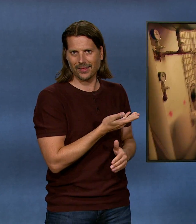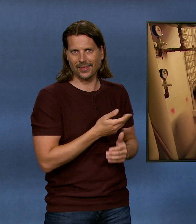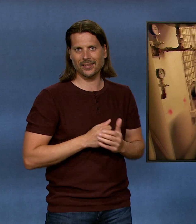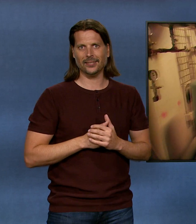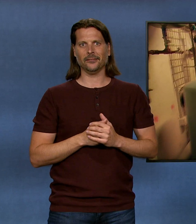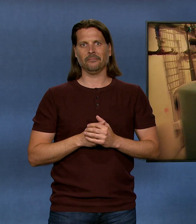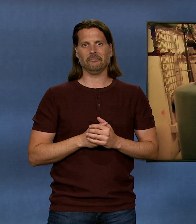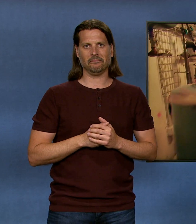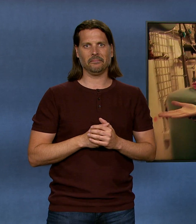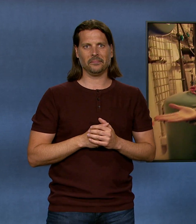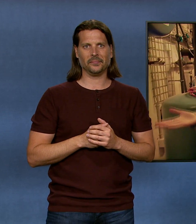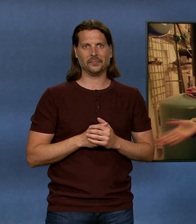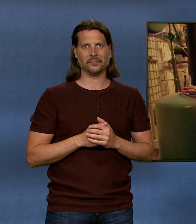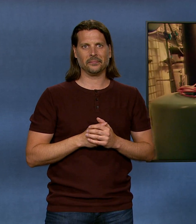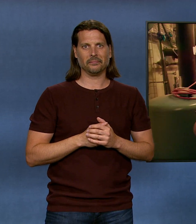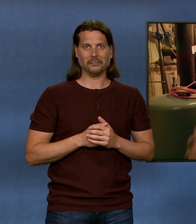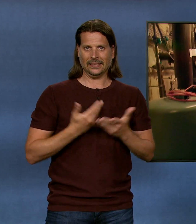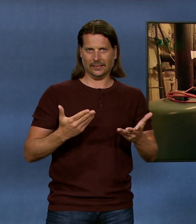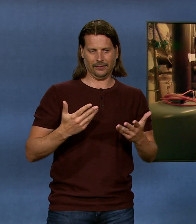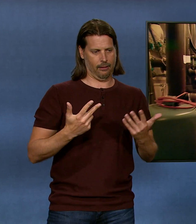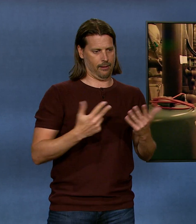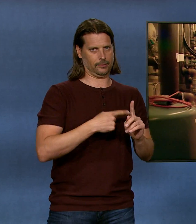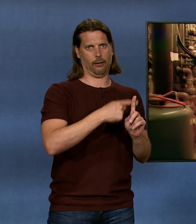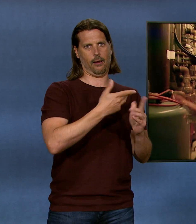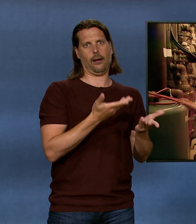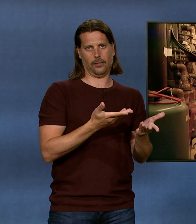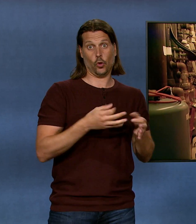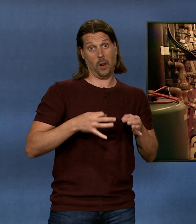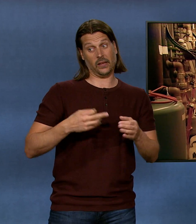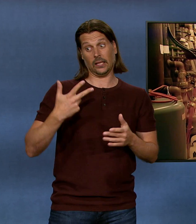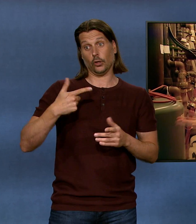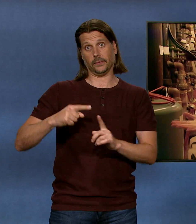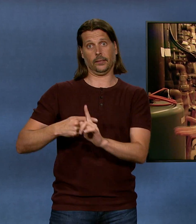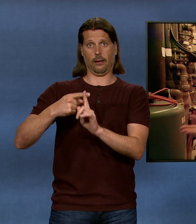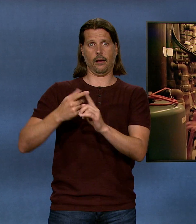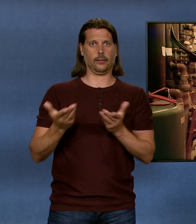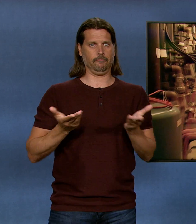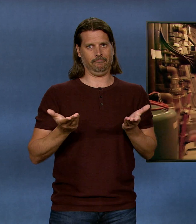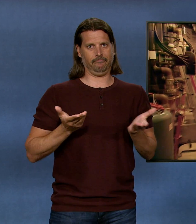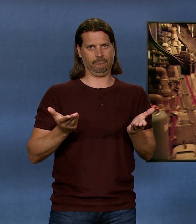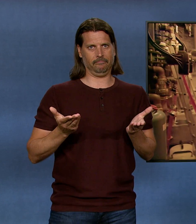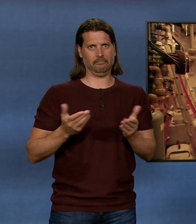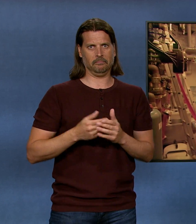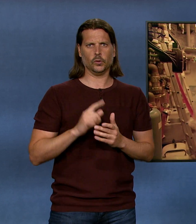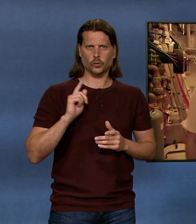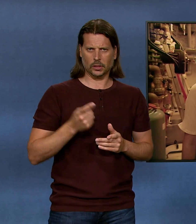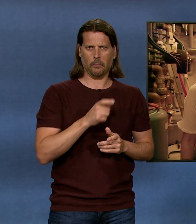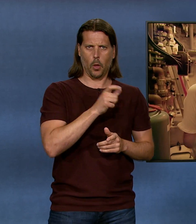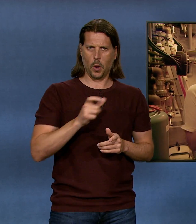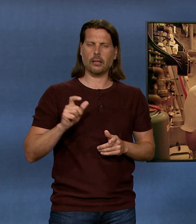das Wasser nicht geheizt war. hatte etwa 18 Grad und sonst hätte es 23 Grad. Immerhin konnten die Leute noch warm